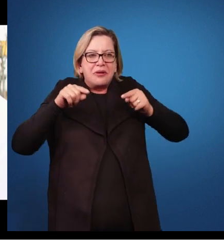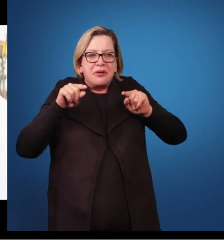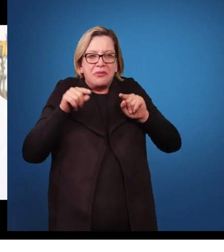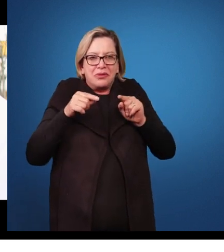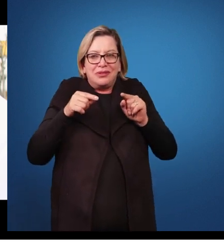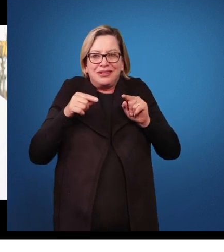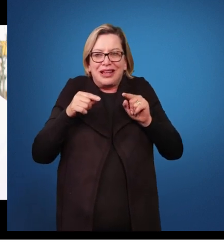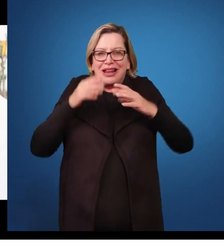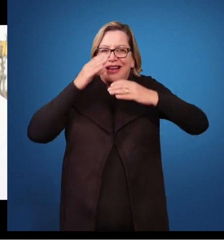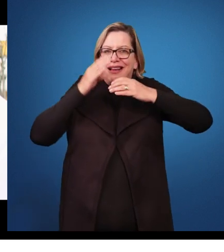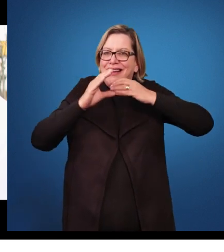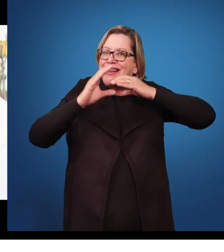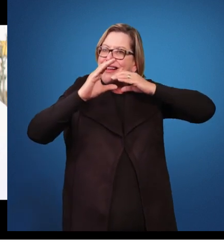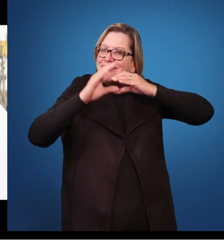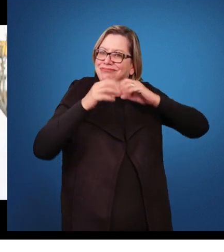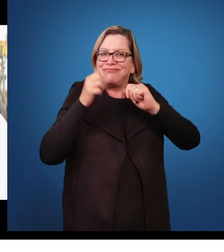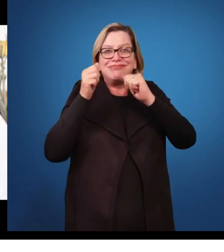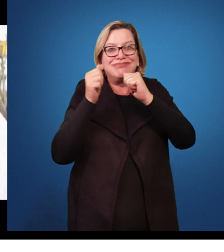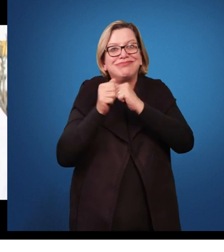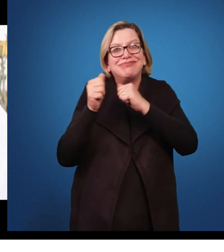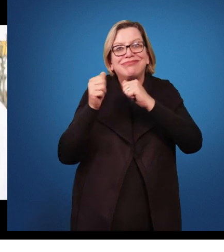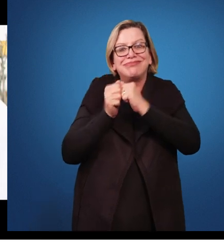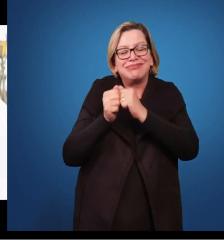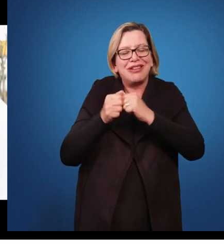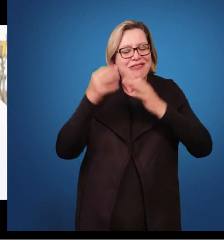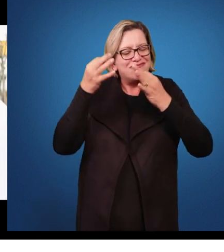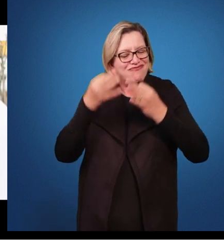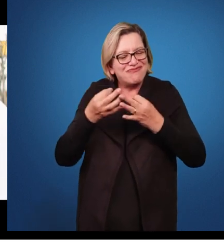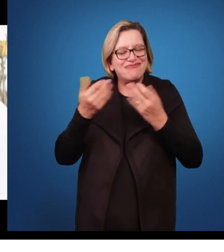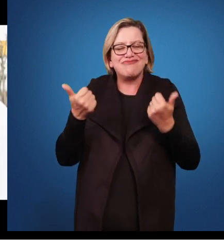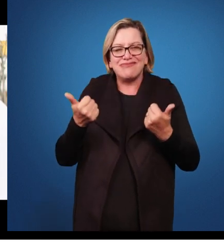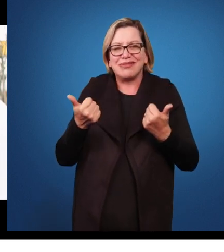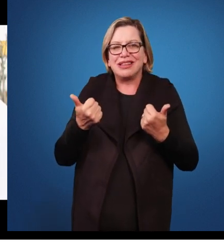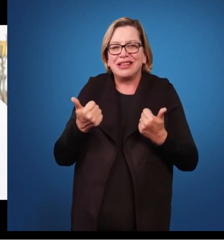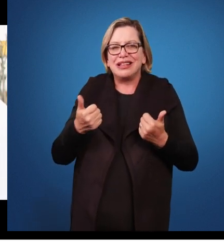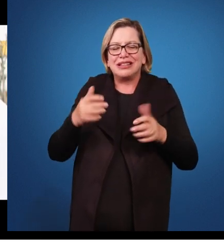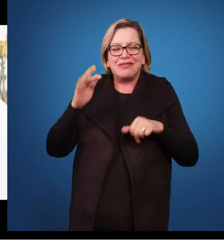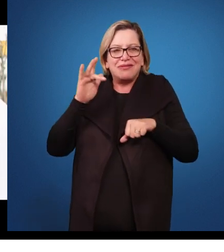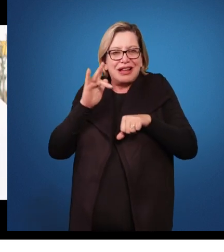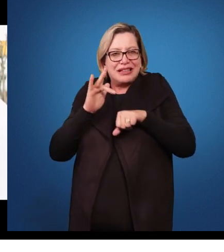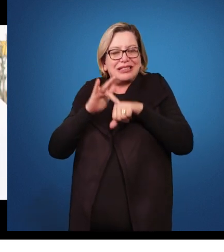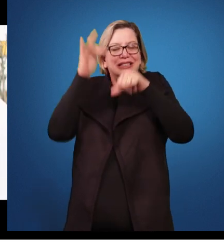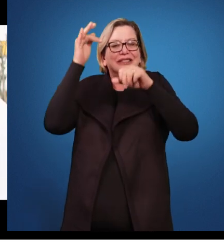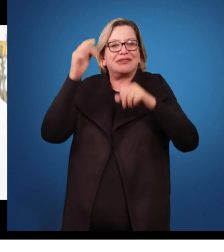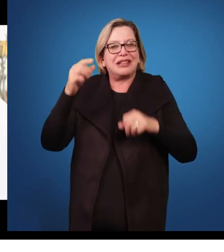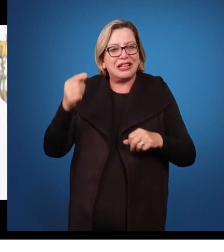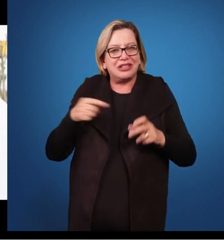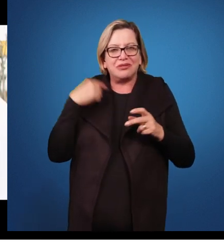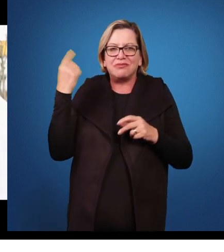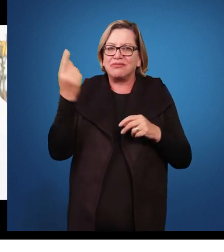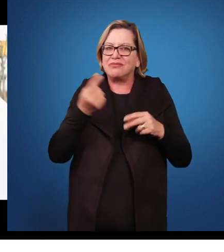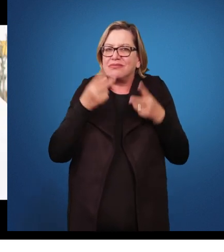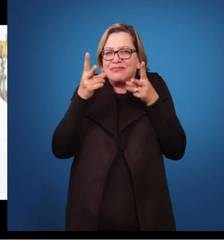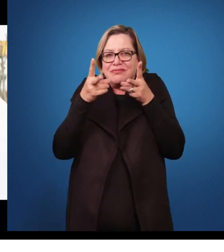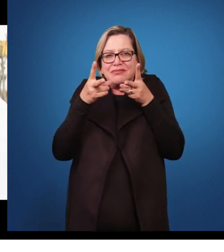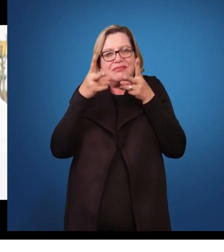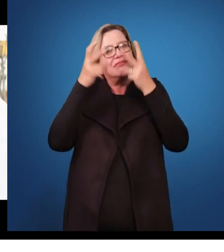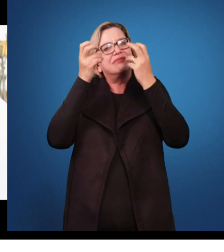cantar e dançar, né? O som e o ritmo. Então, essa sensibilidade a gente vai percebendo e isso vai só